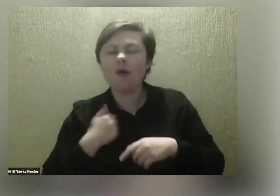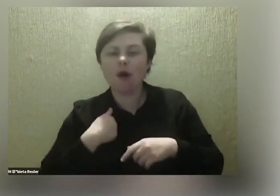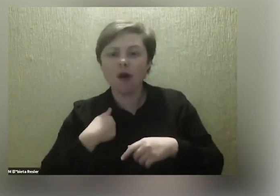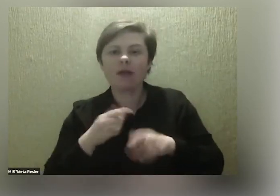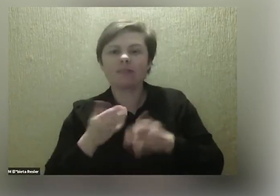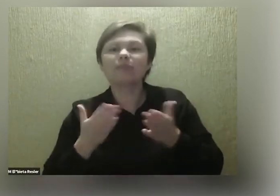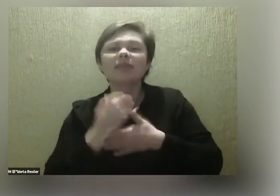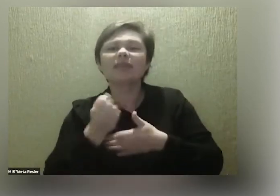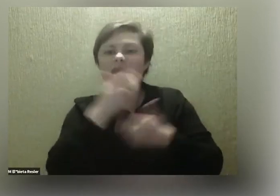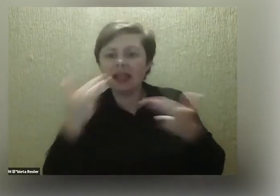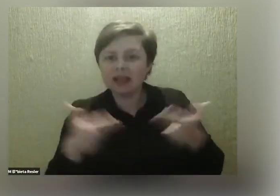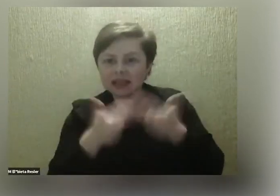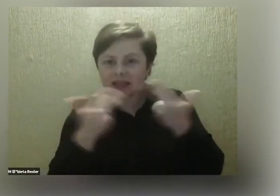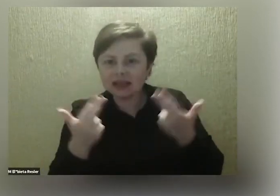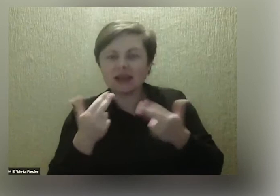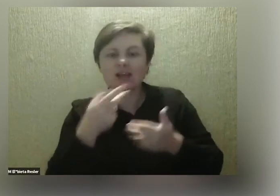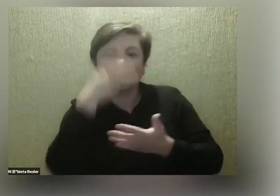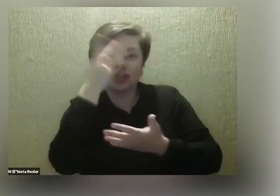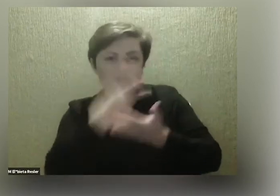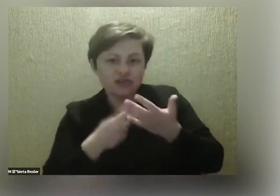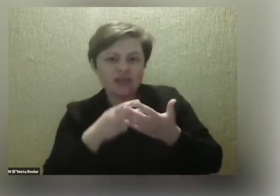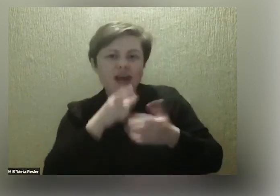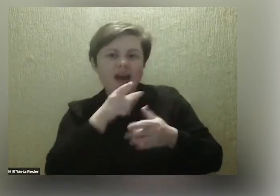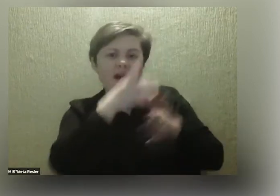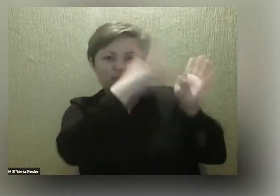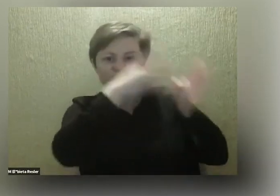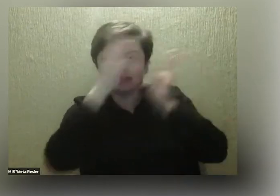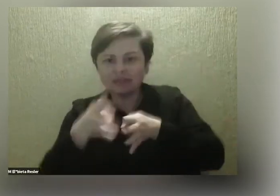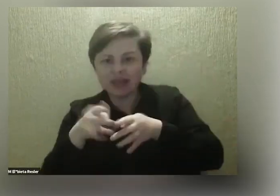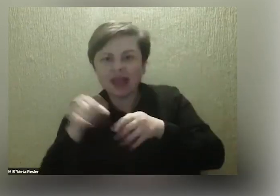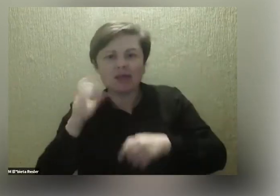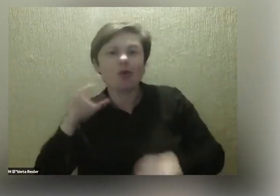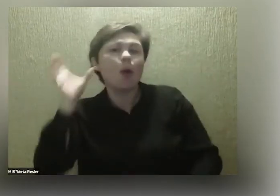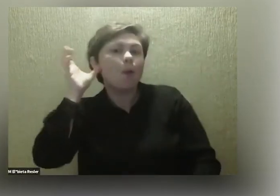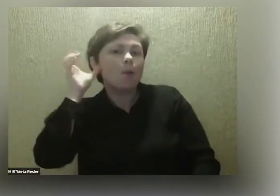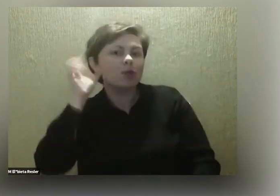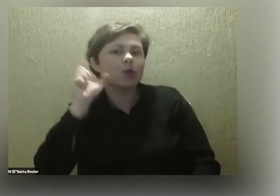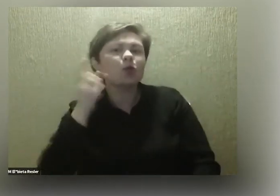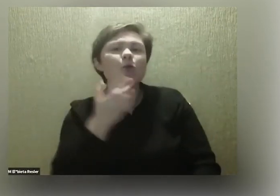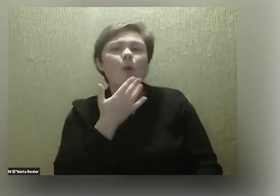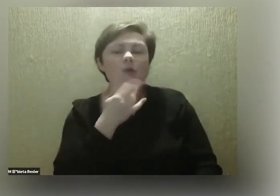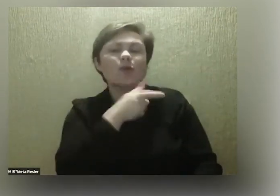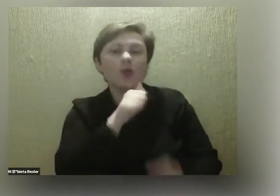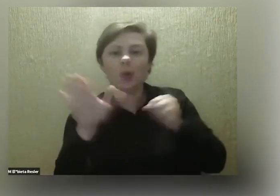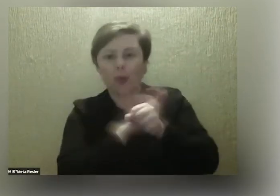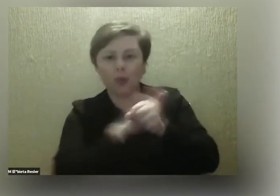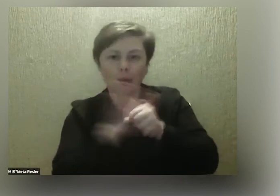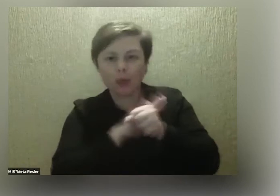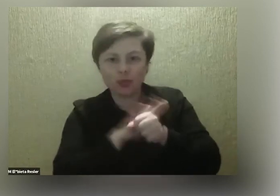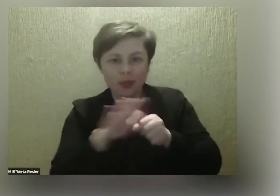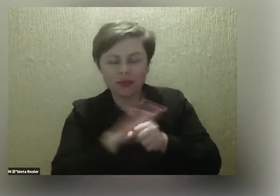dni bardzo dużo was czytałam i mogę posłuchać jak mówicie, więc to jest to uzupełnienie w drugą stronę.